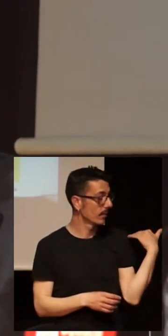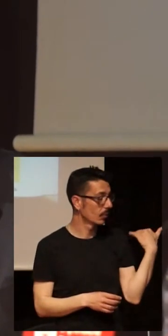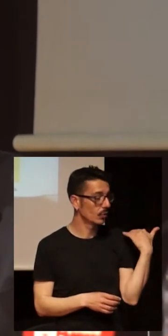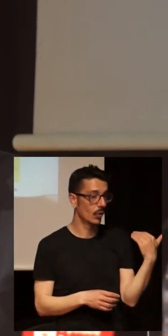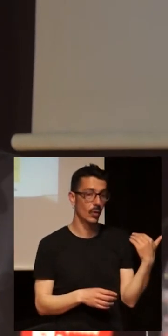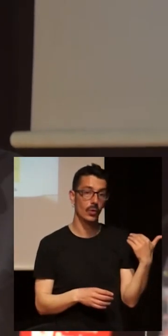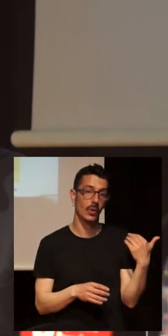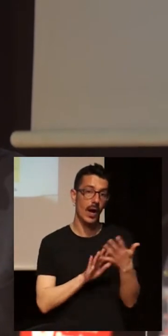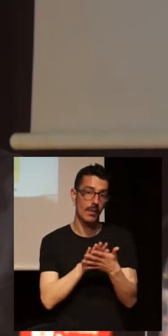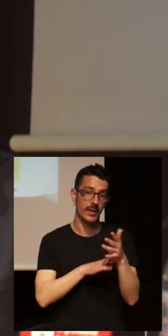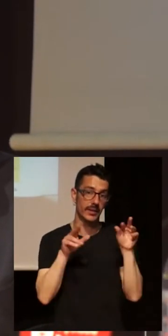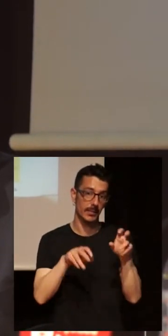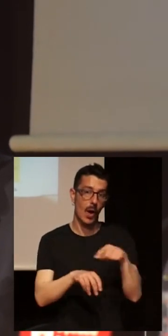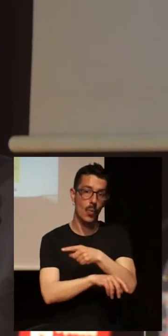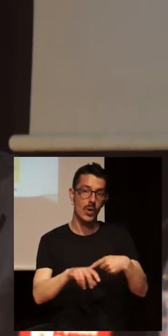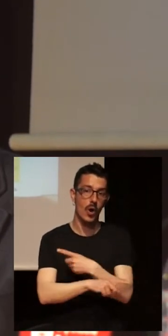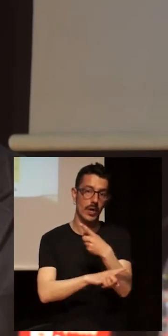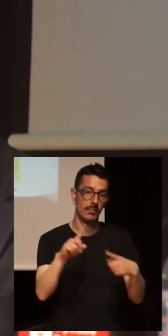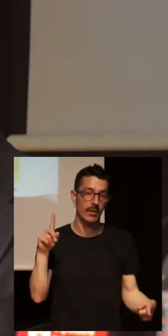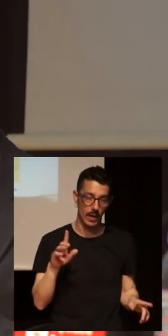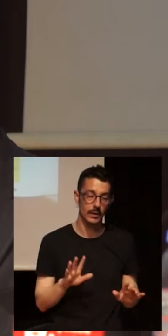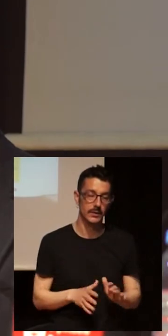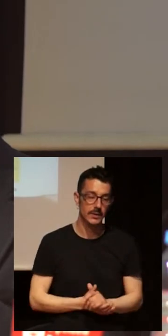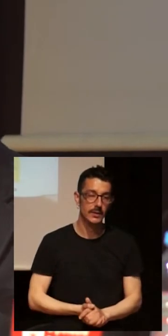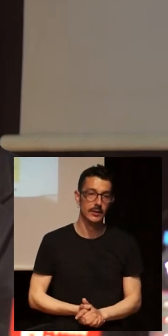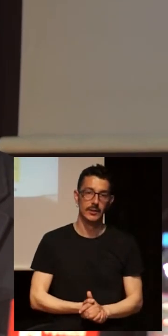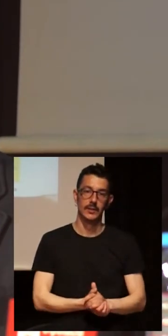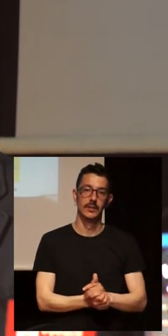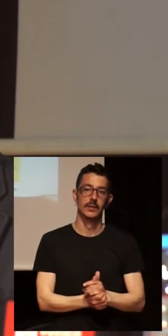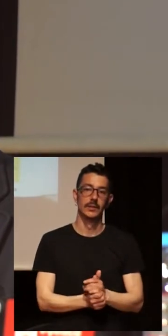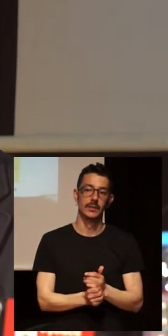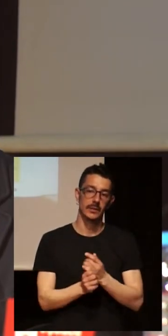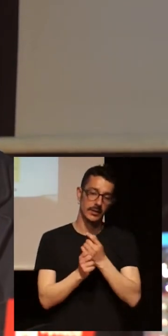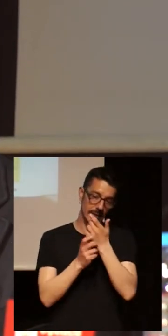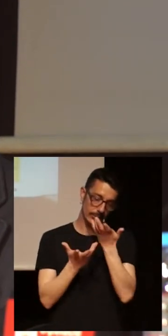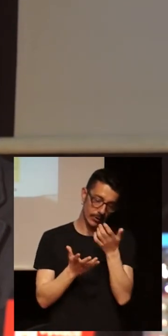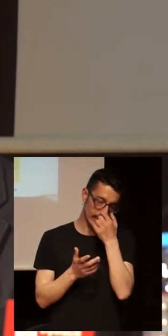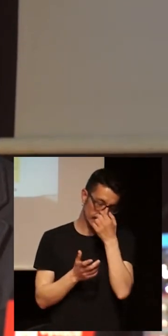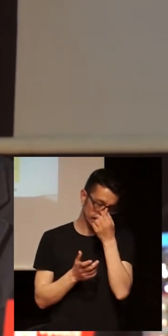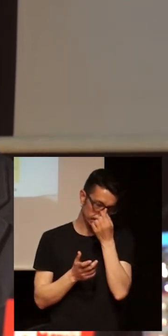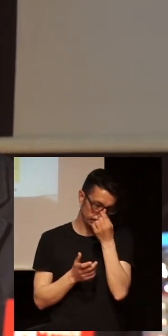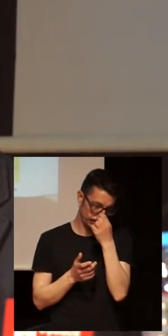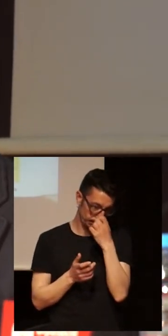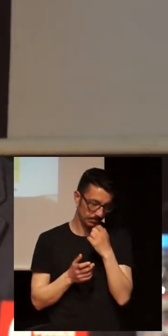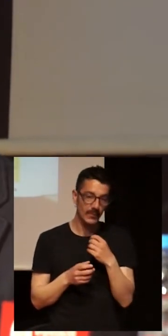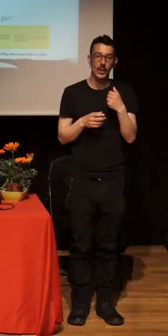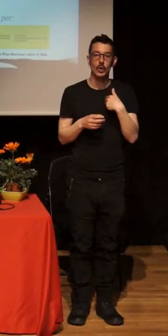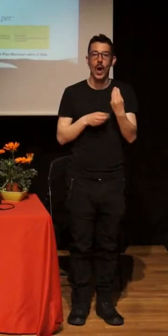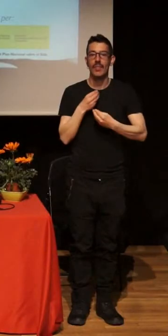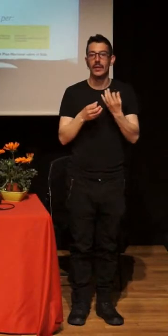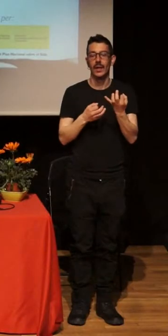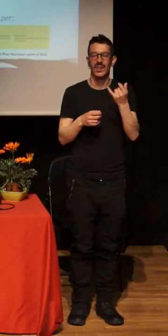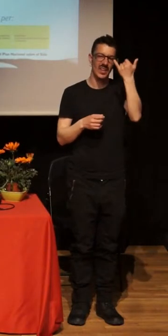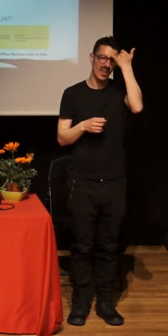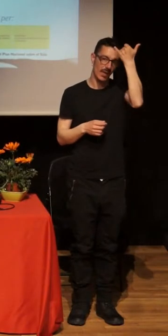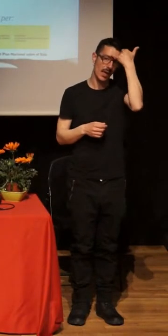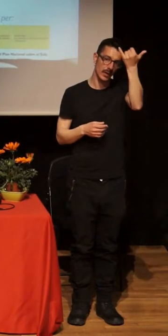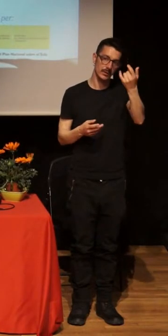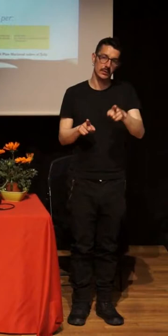hora y media, si mal no. Con lo cual, casi lo que voy a hacer es lanzar algunas ideas para que